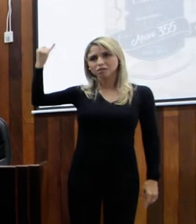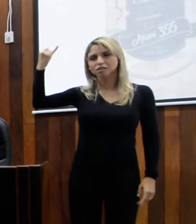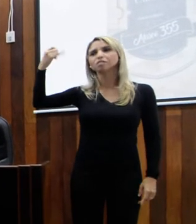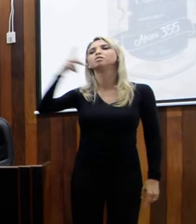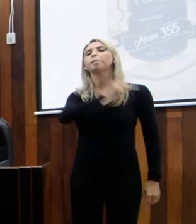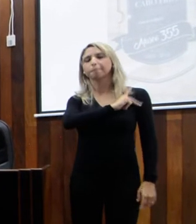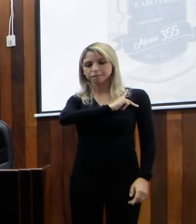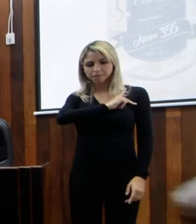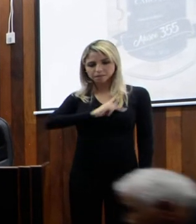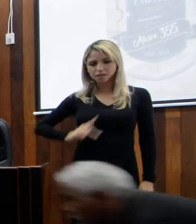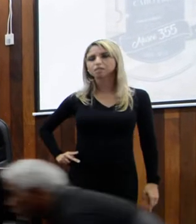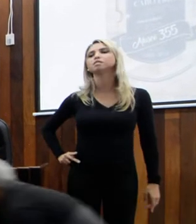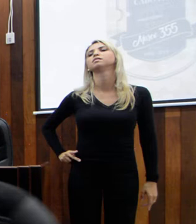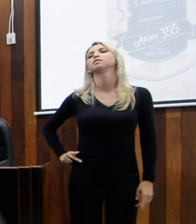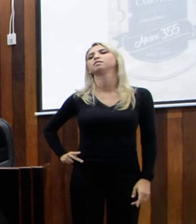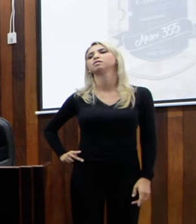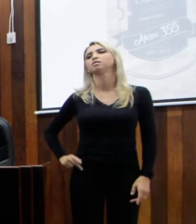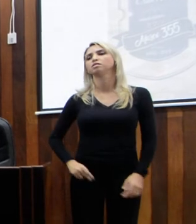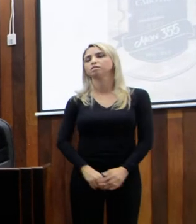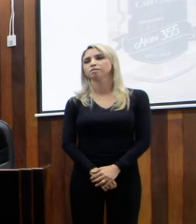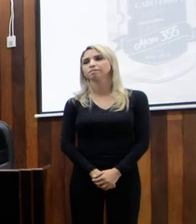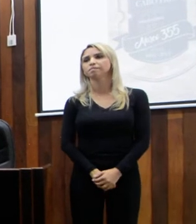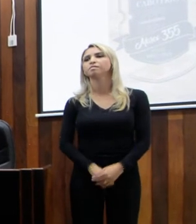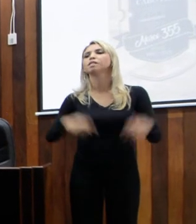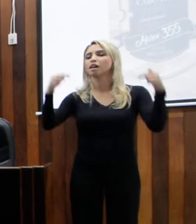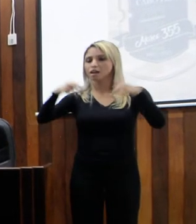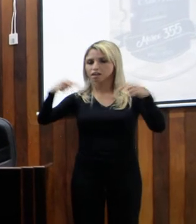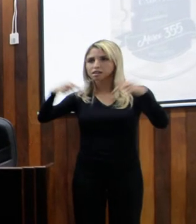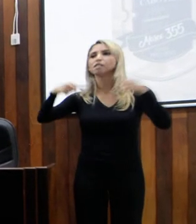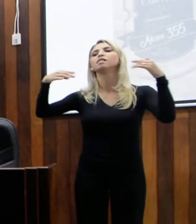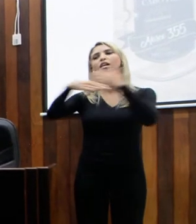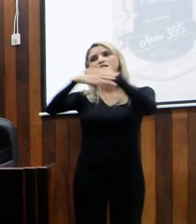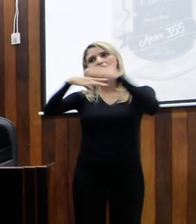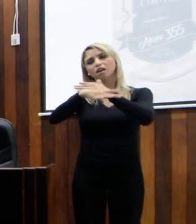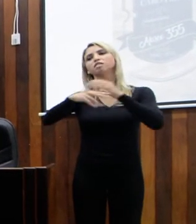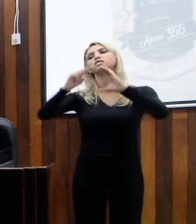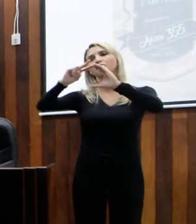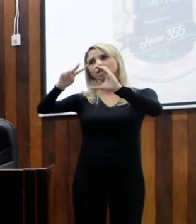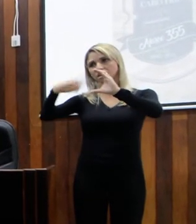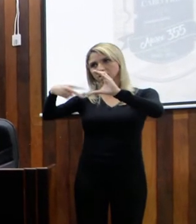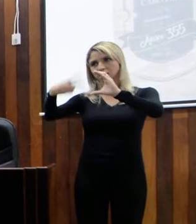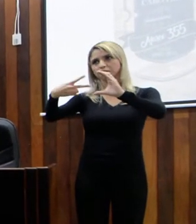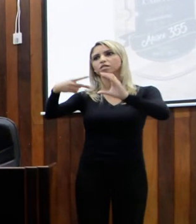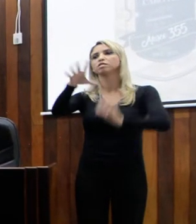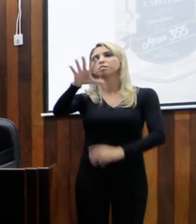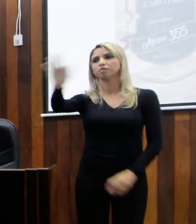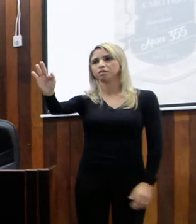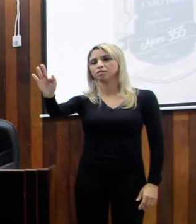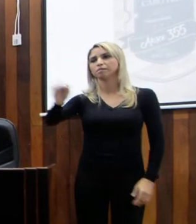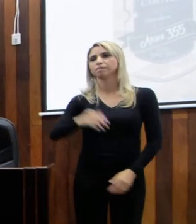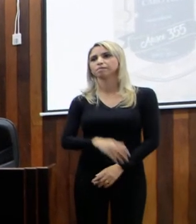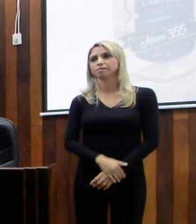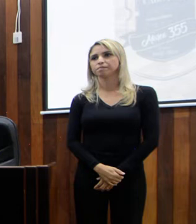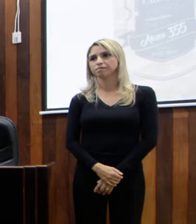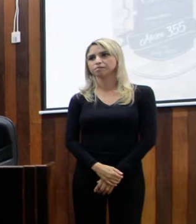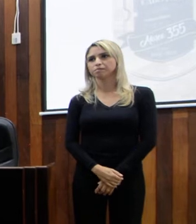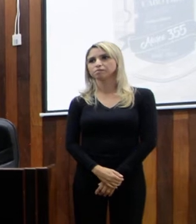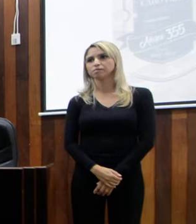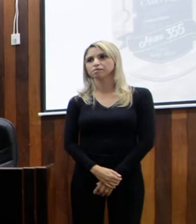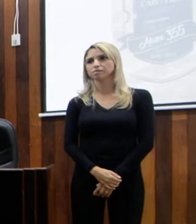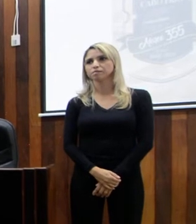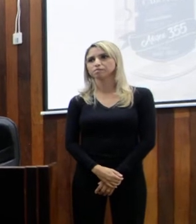de mandatos de presidentes aqui na Câmara Municipal. Esse evento também contou com